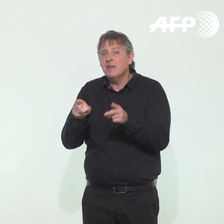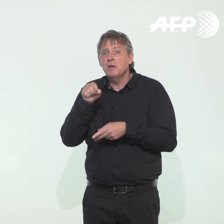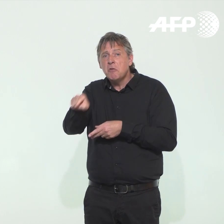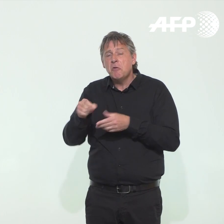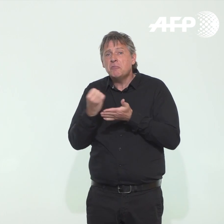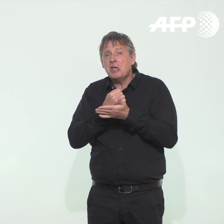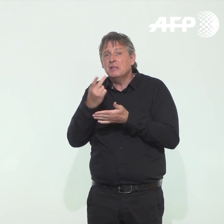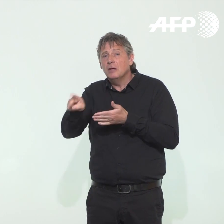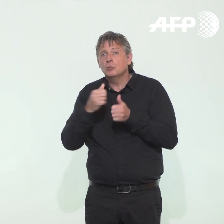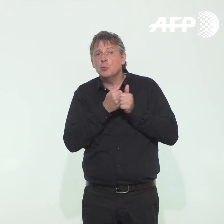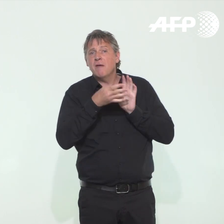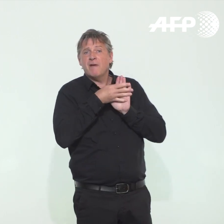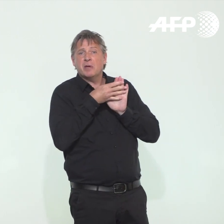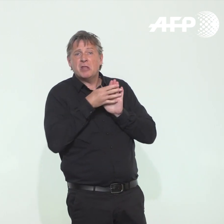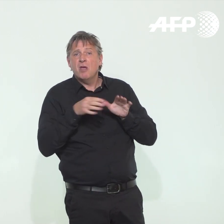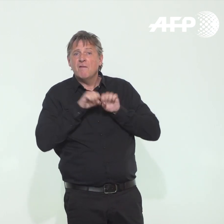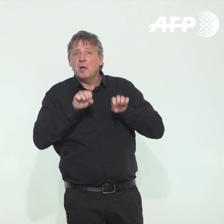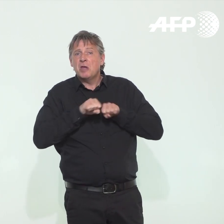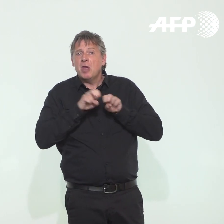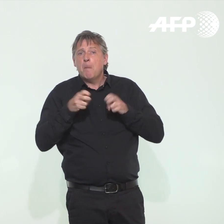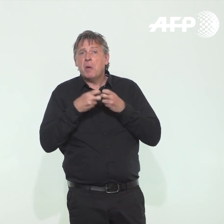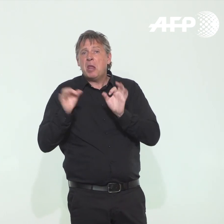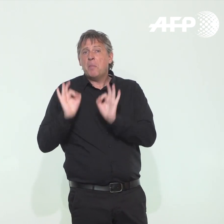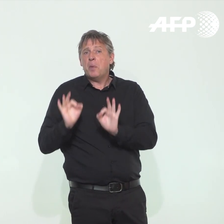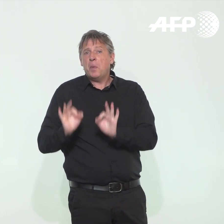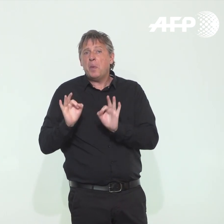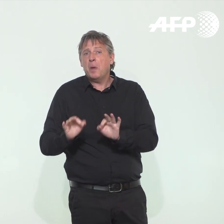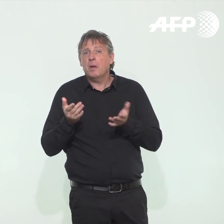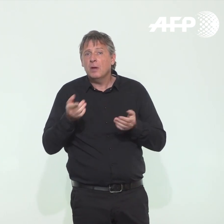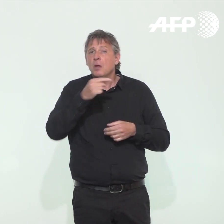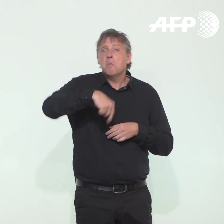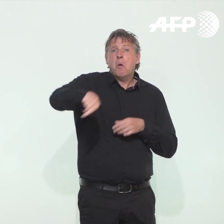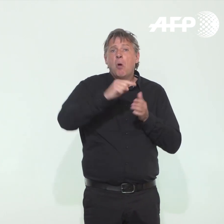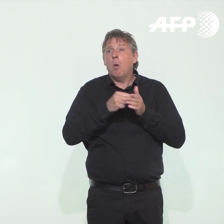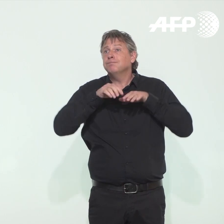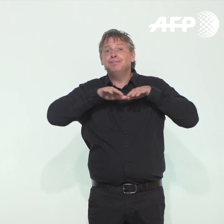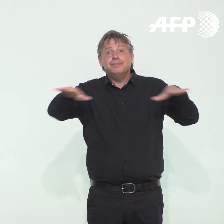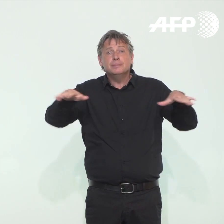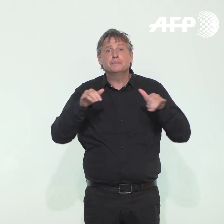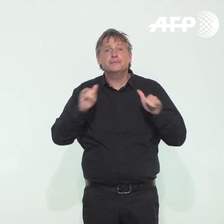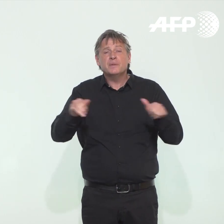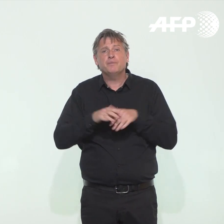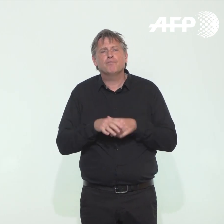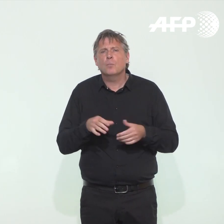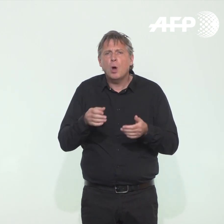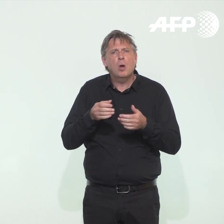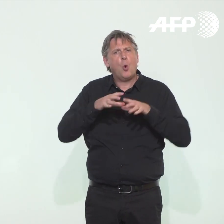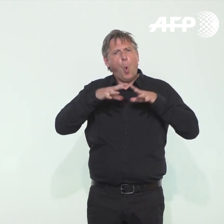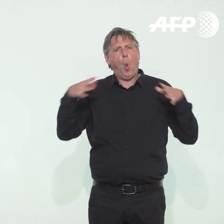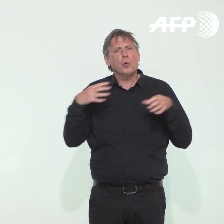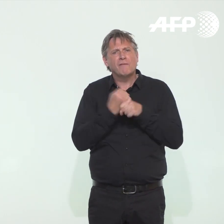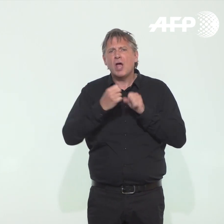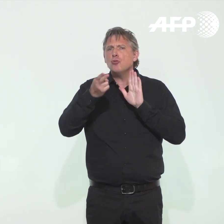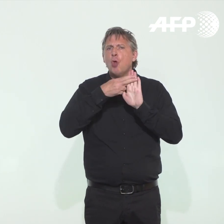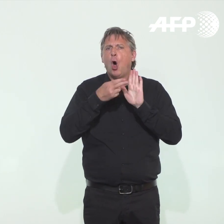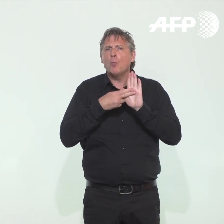critères pour décider des fabricants à privilégier ? C'est un très gros travail. Je tiens à rassurer sur le fait qu'il existe déjà une norme